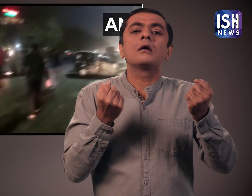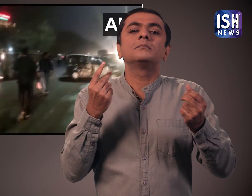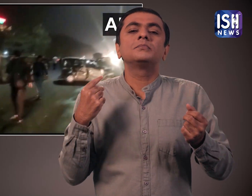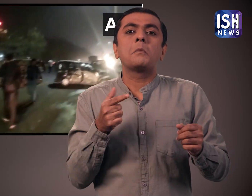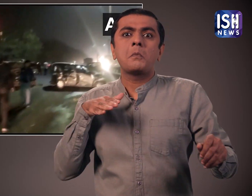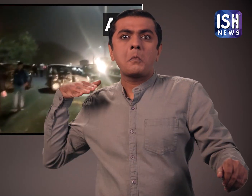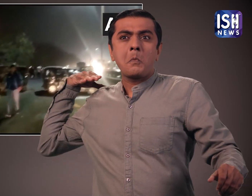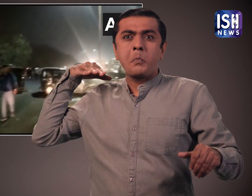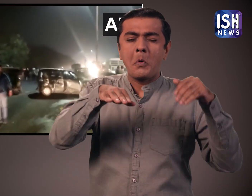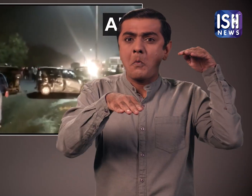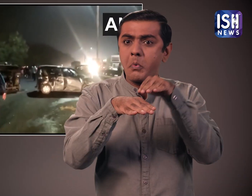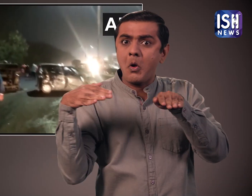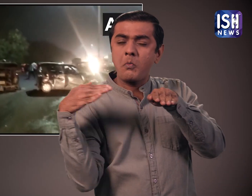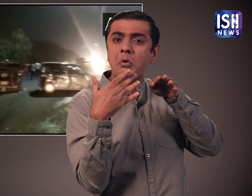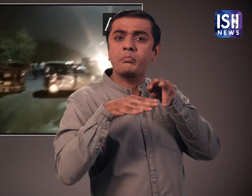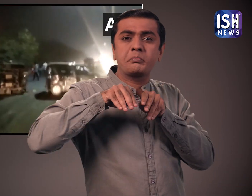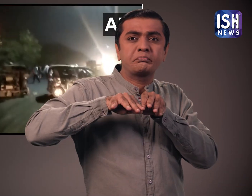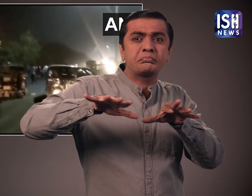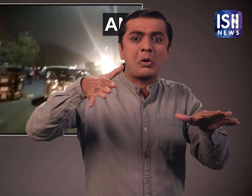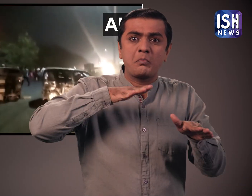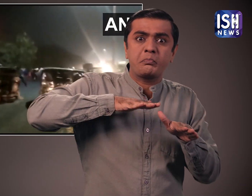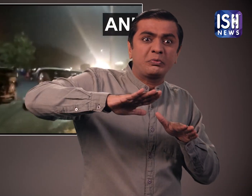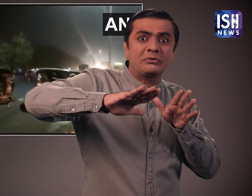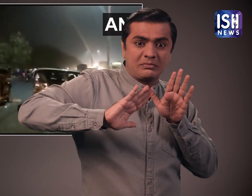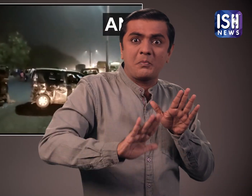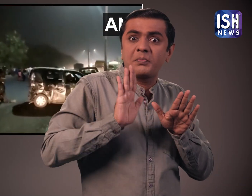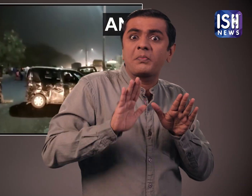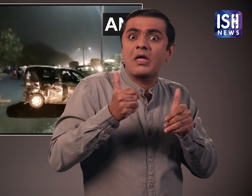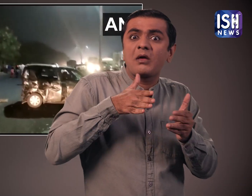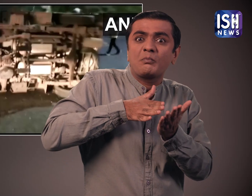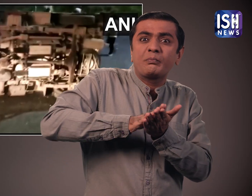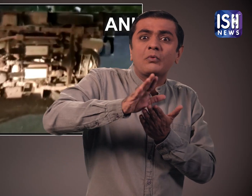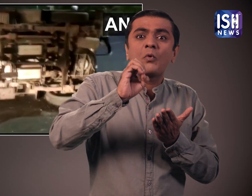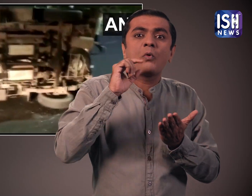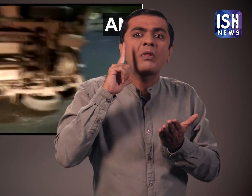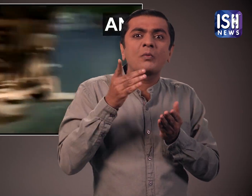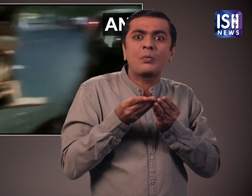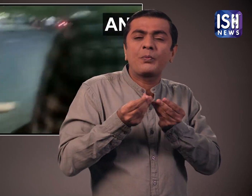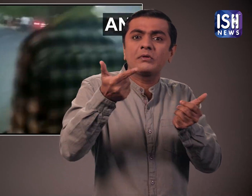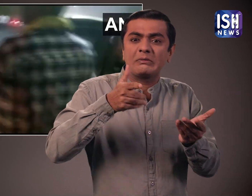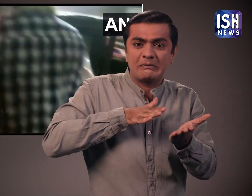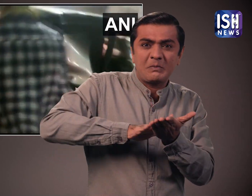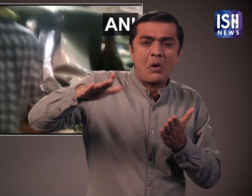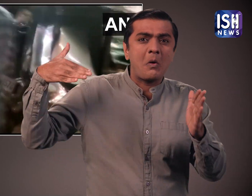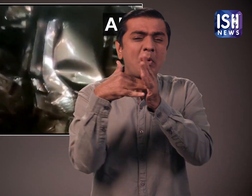तेल रिसाव के कारण सड़क पर फिसलन होने के कारण अन्य वाहन आपस में टकरा गए